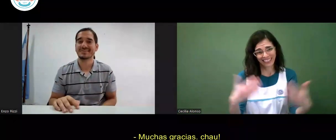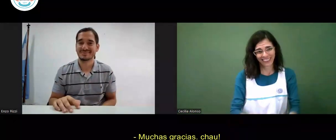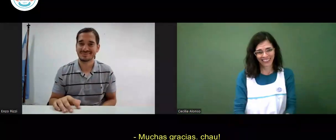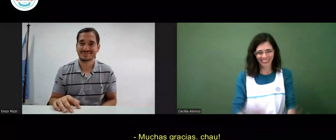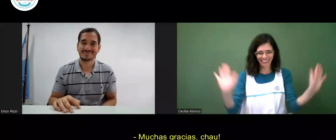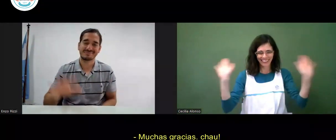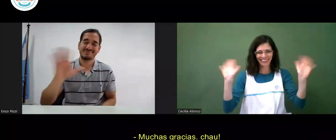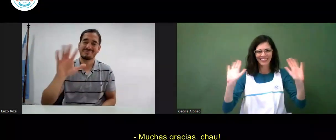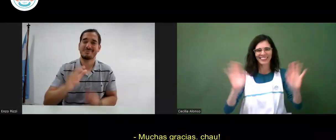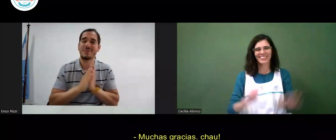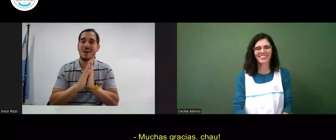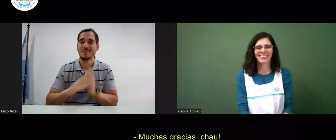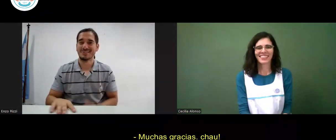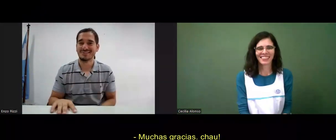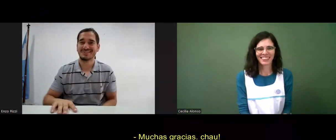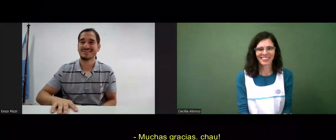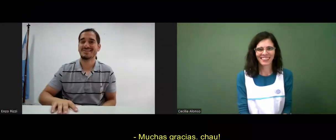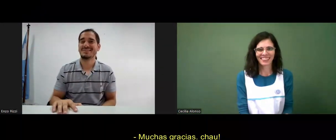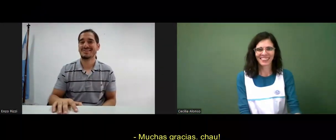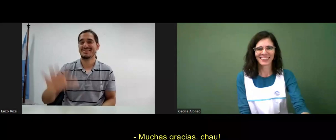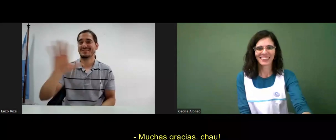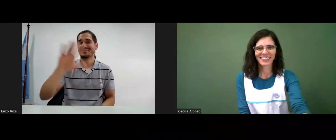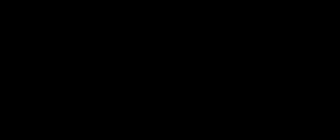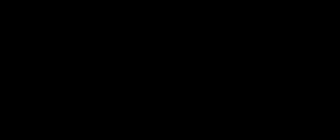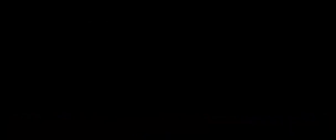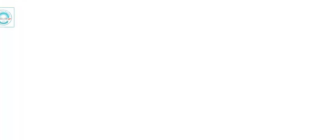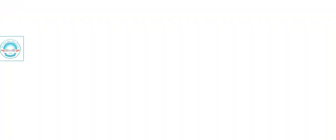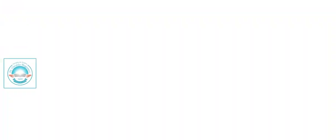muchas gracias chau